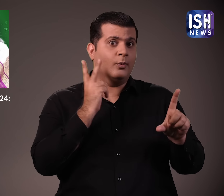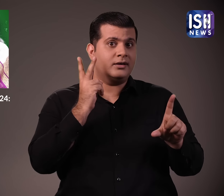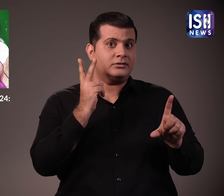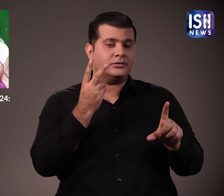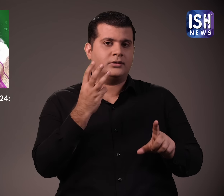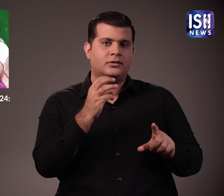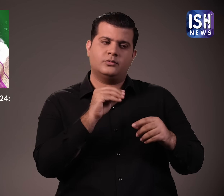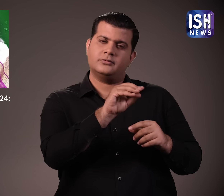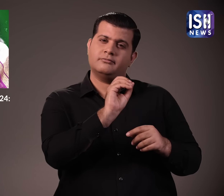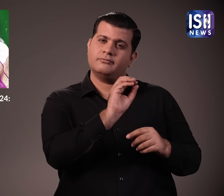करेगी